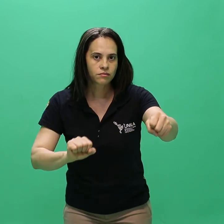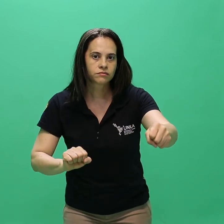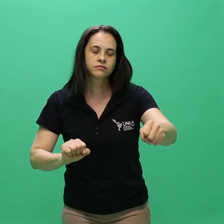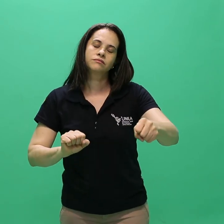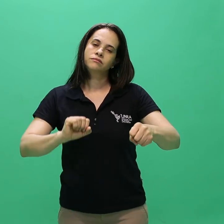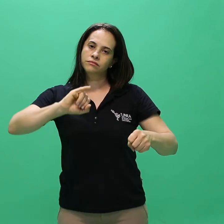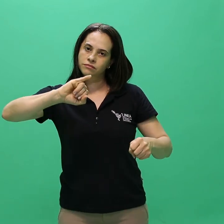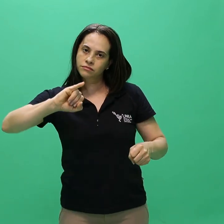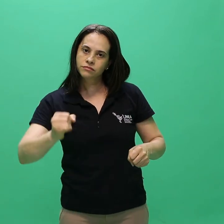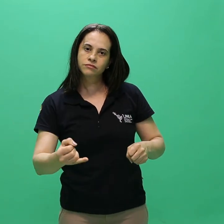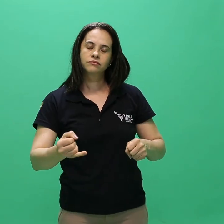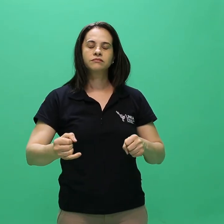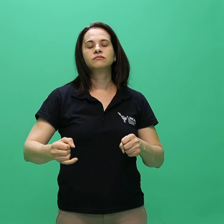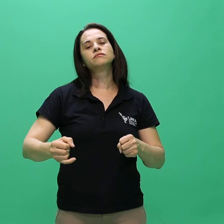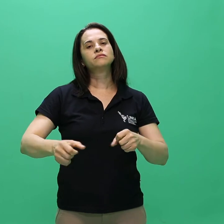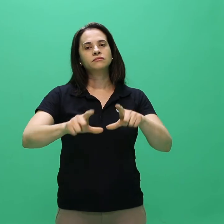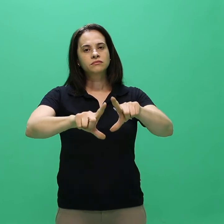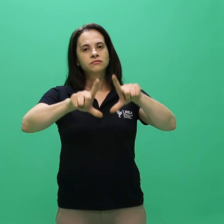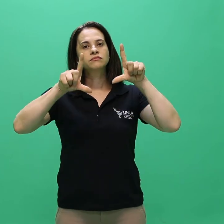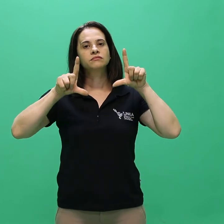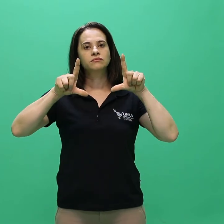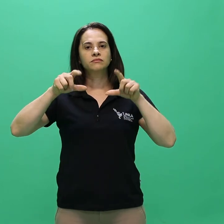formato certificado aproveitamento.